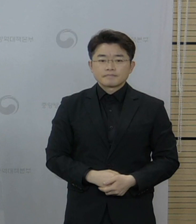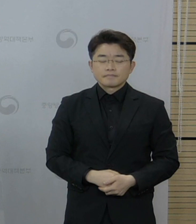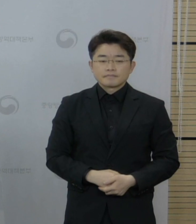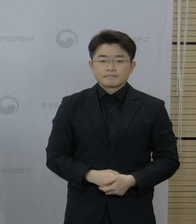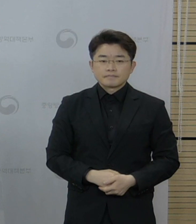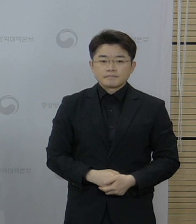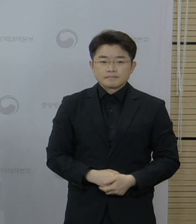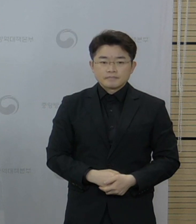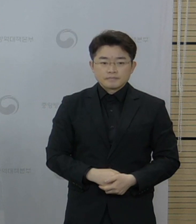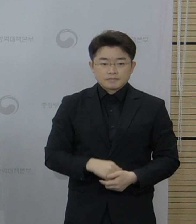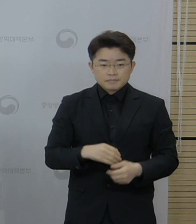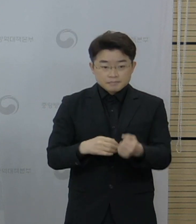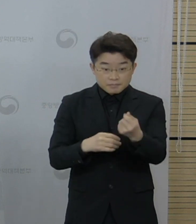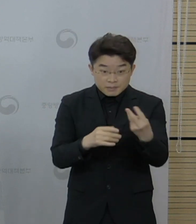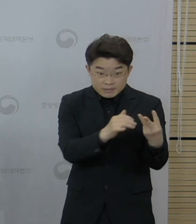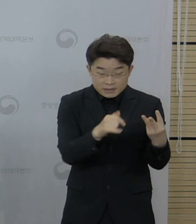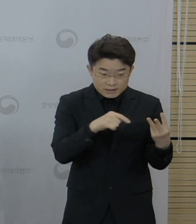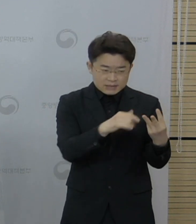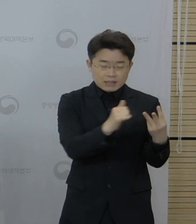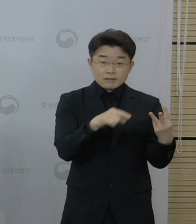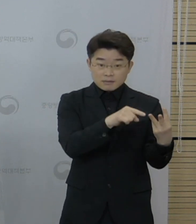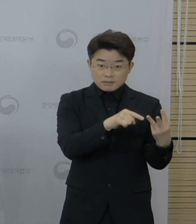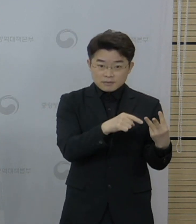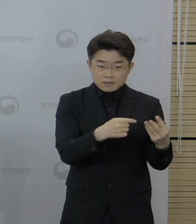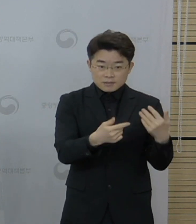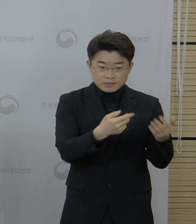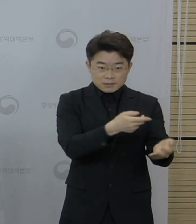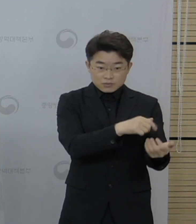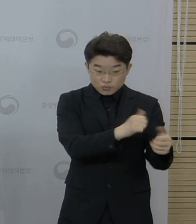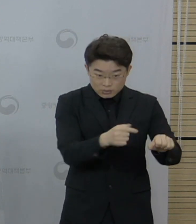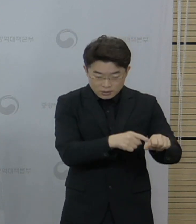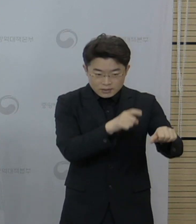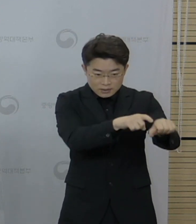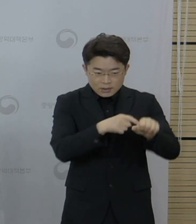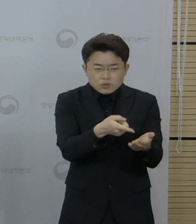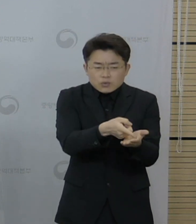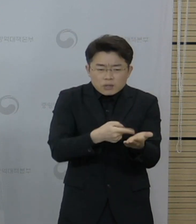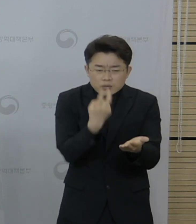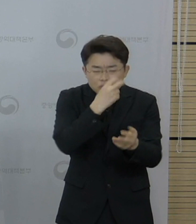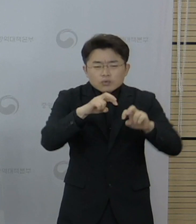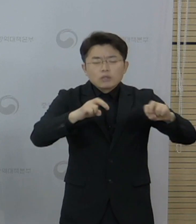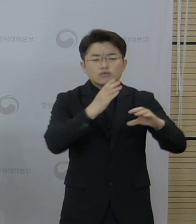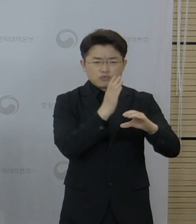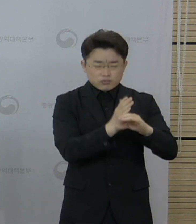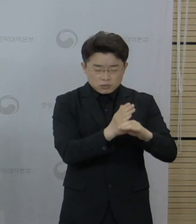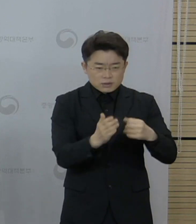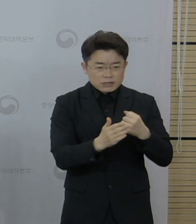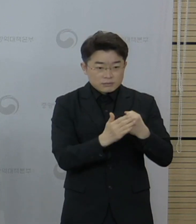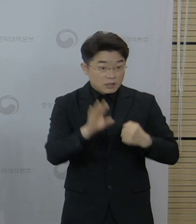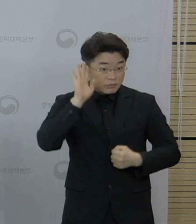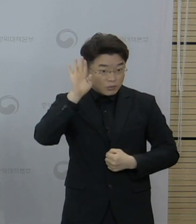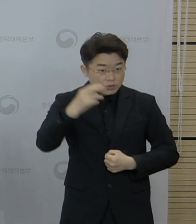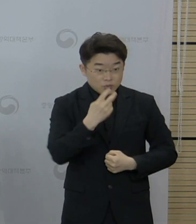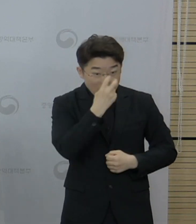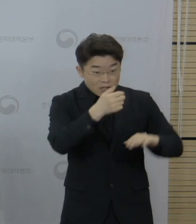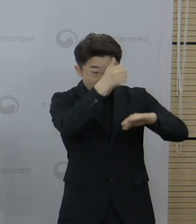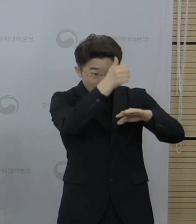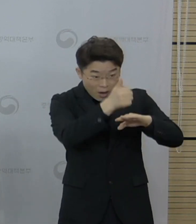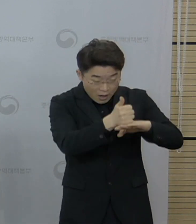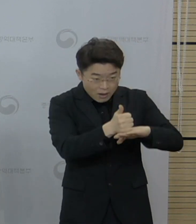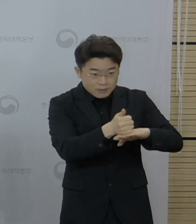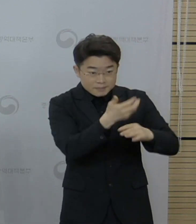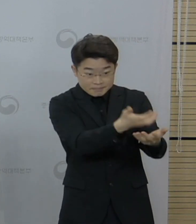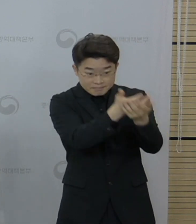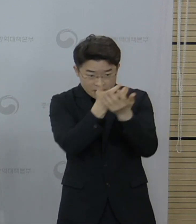부검이 진행 중인 3건은 최종 부검 결과가 나오는 대로 다시 심사 결과를